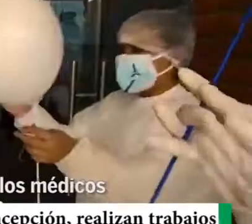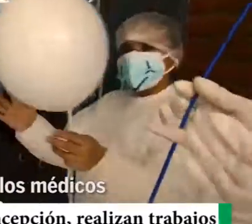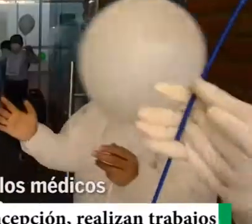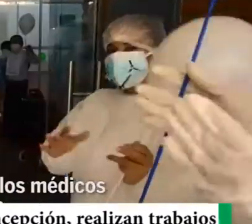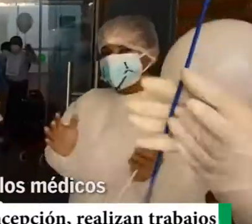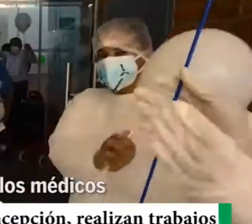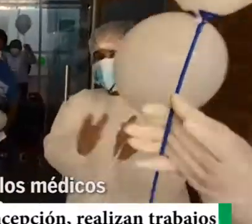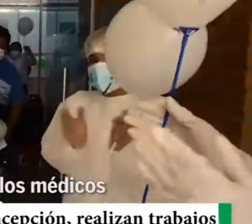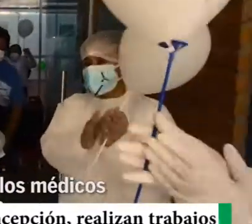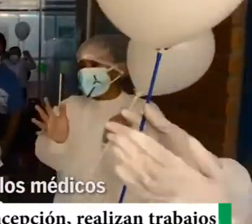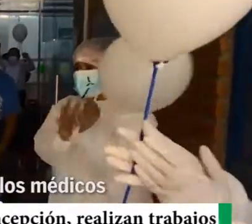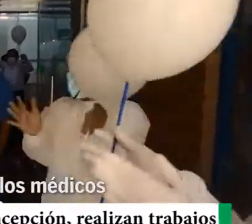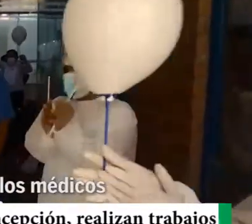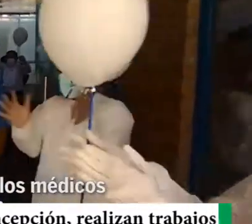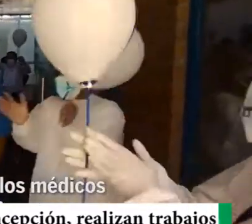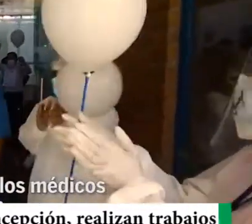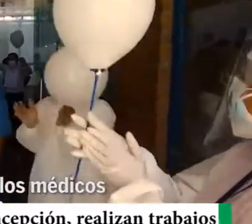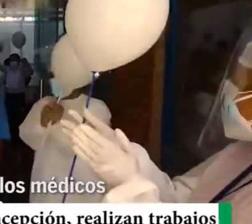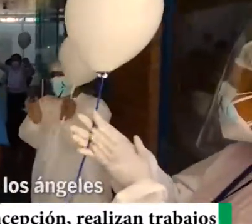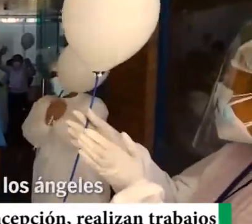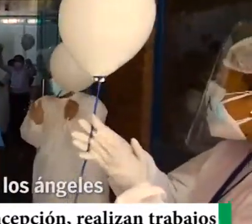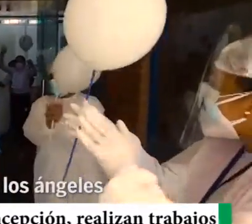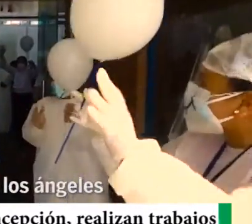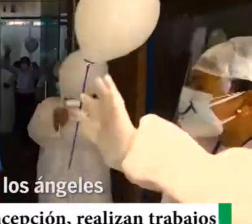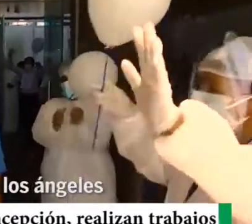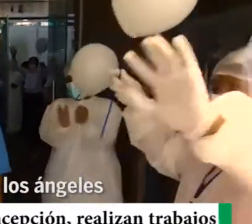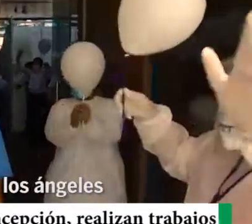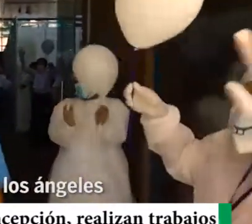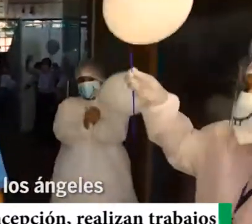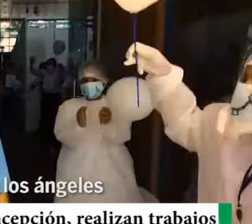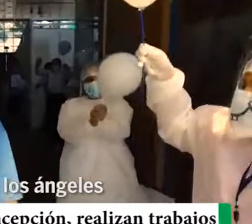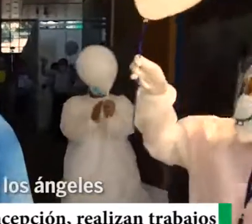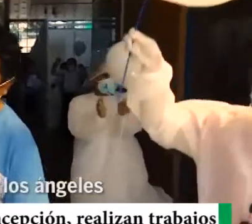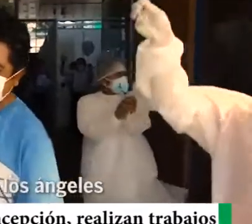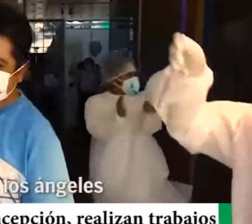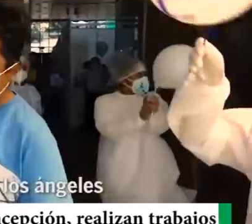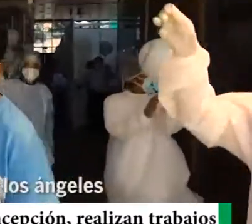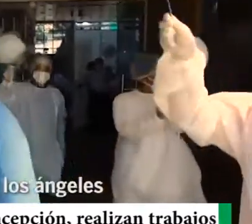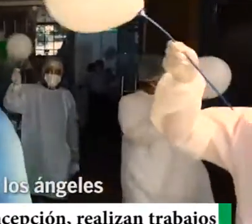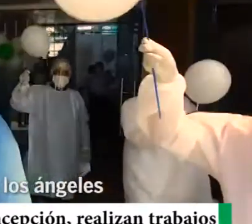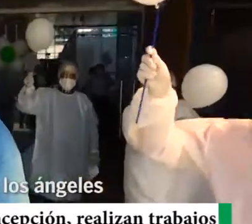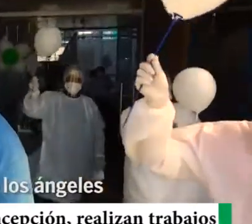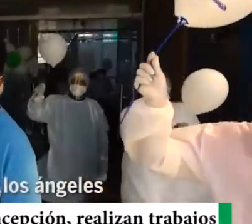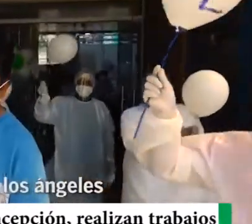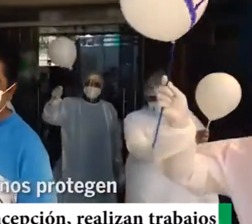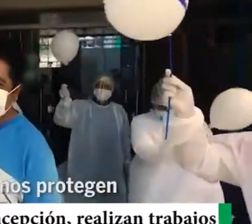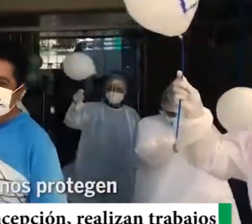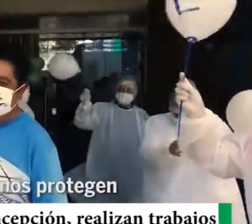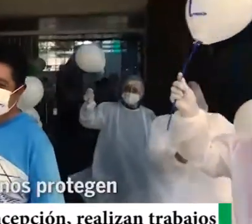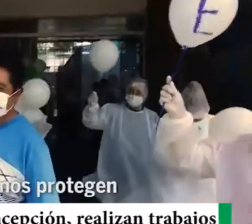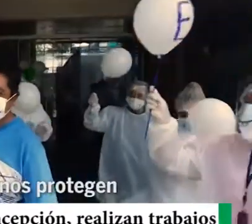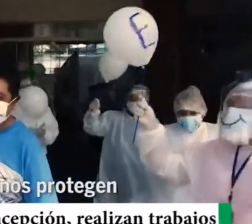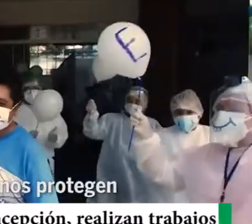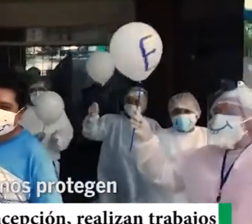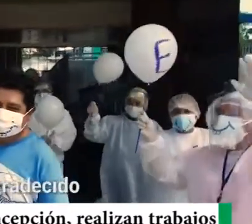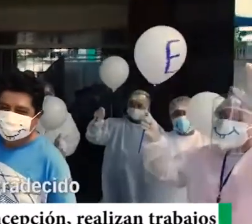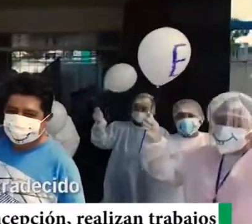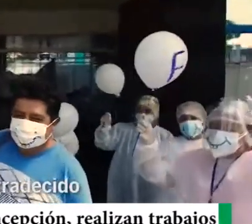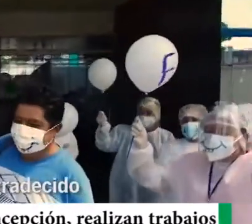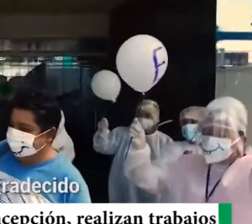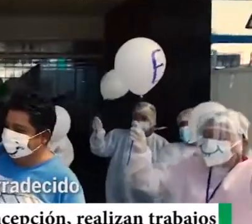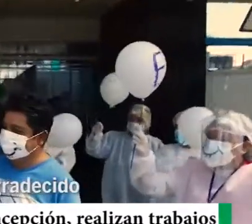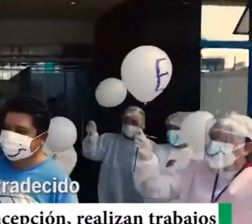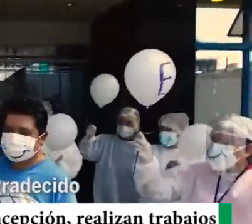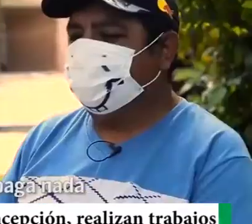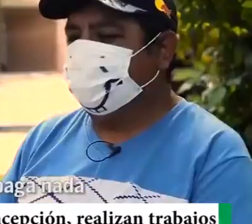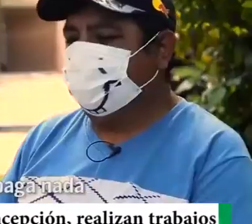Con la ayuda de los médicos pasa, son héroes ellos, son los ángeles, que nos cuidan, nos protegen. Estoy